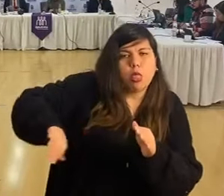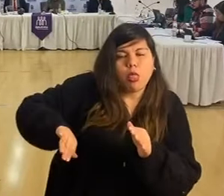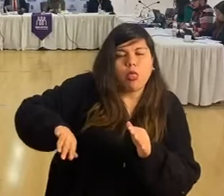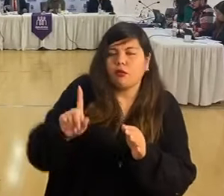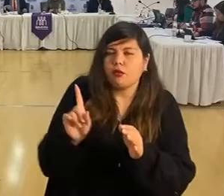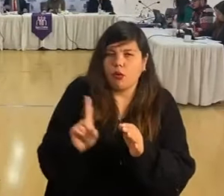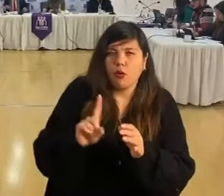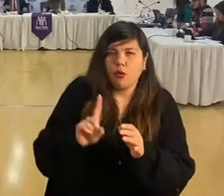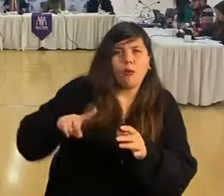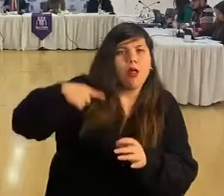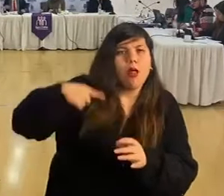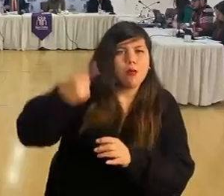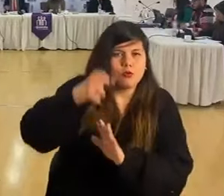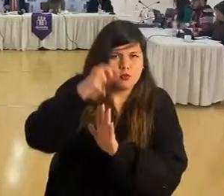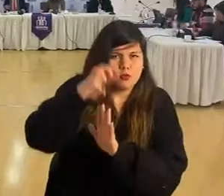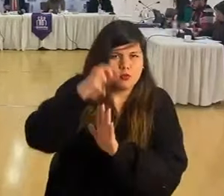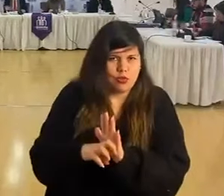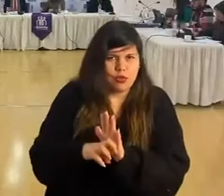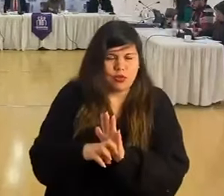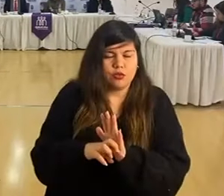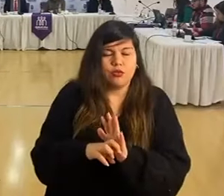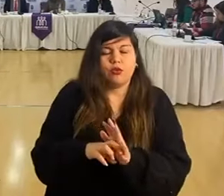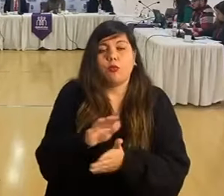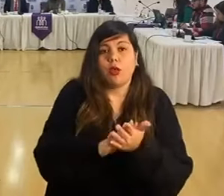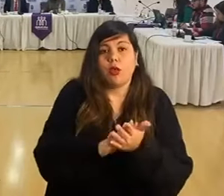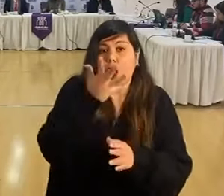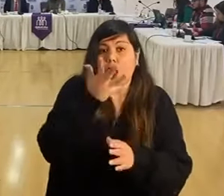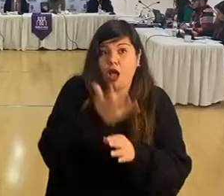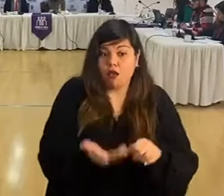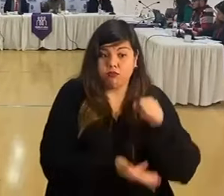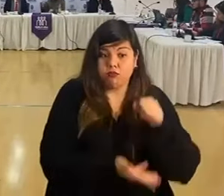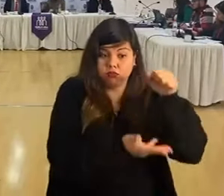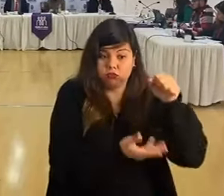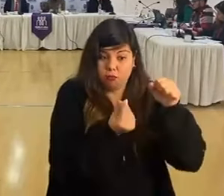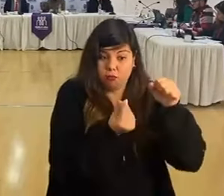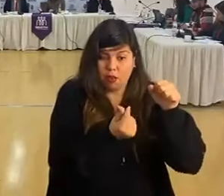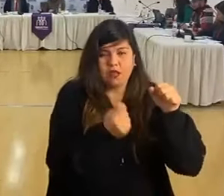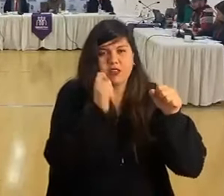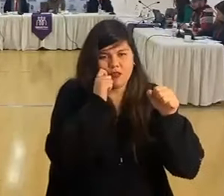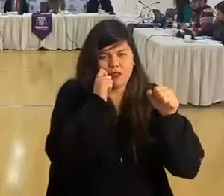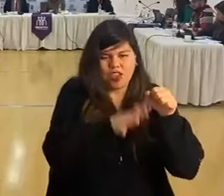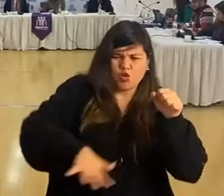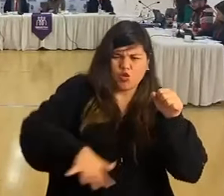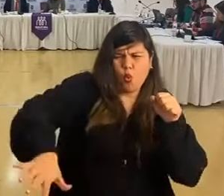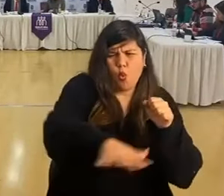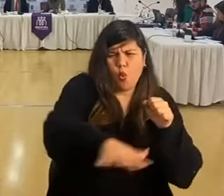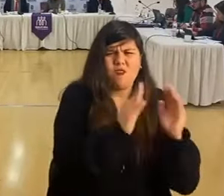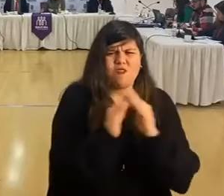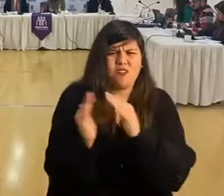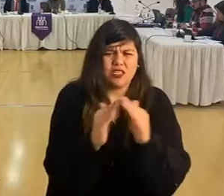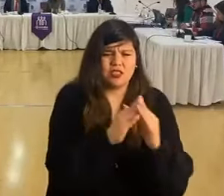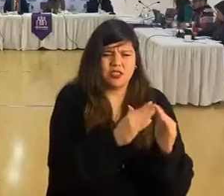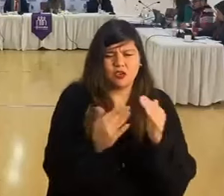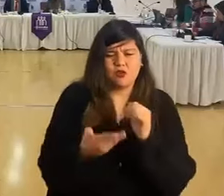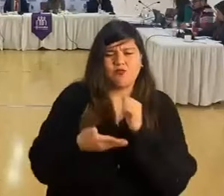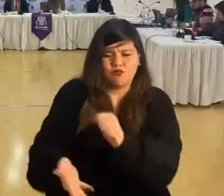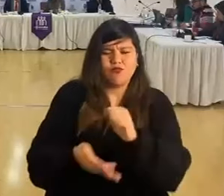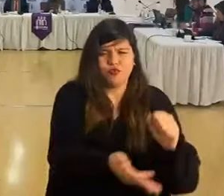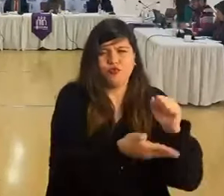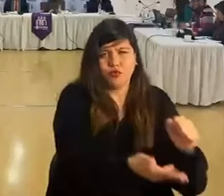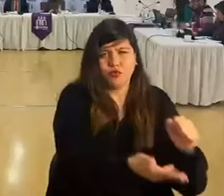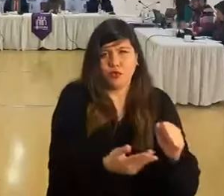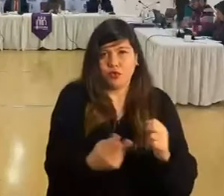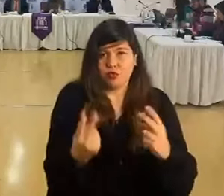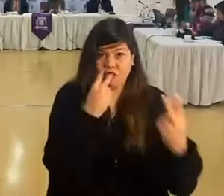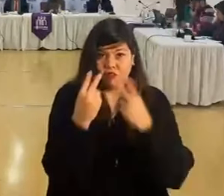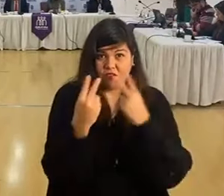para próximos proyectos, sino que si tenemos esta cantidad, todo a la calle. Así que todos los que están viendo